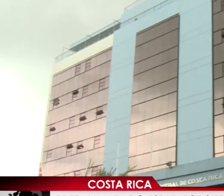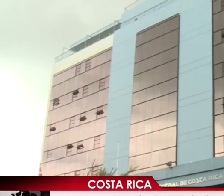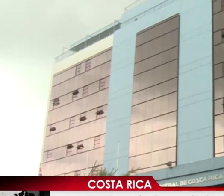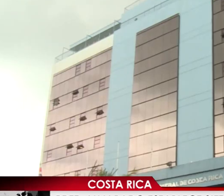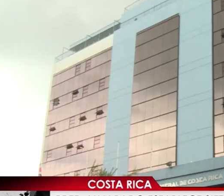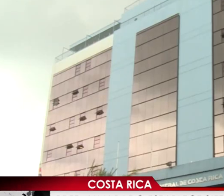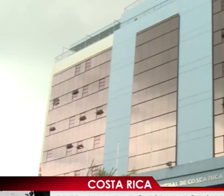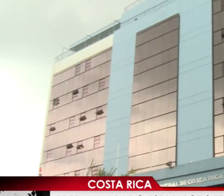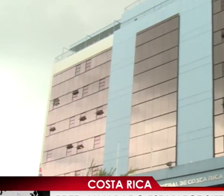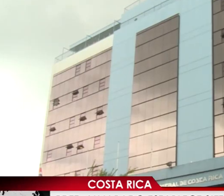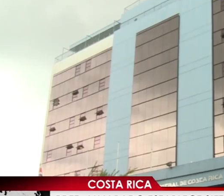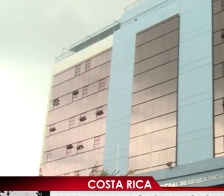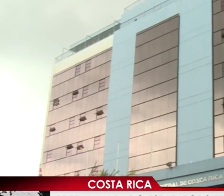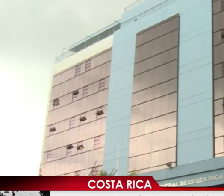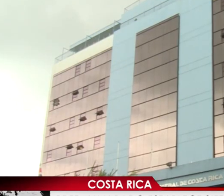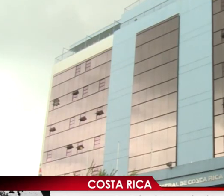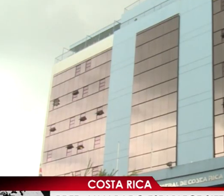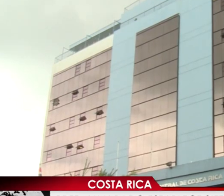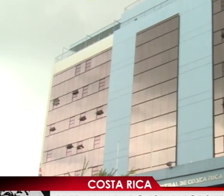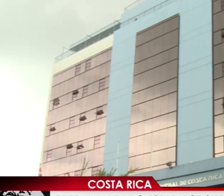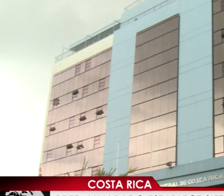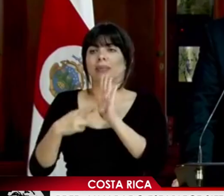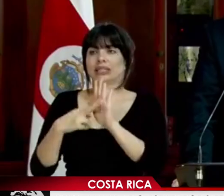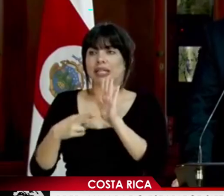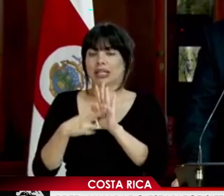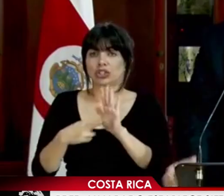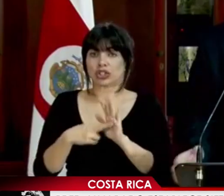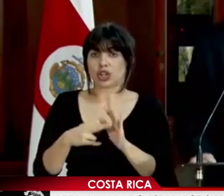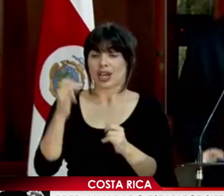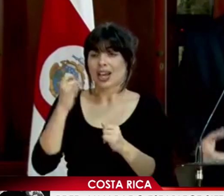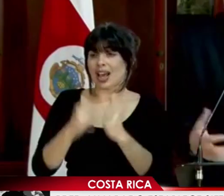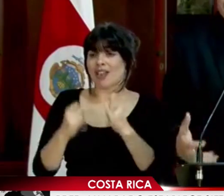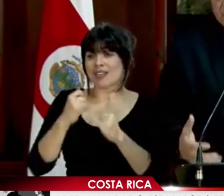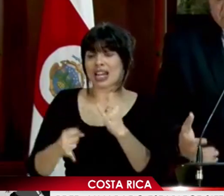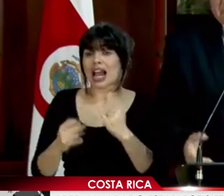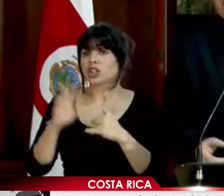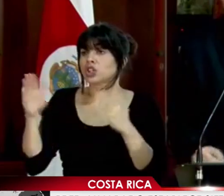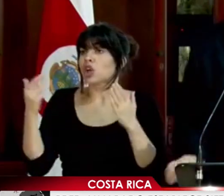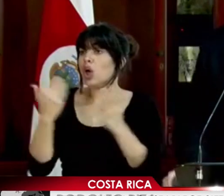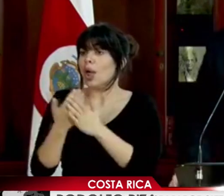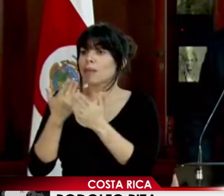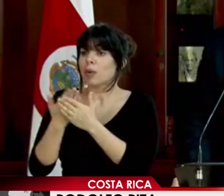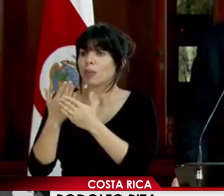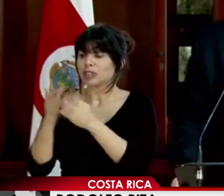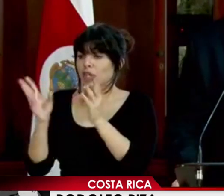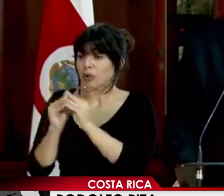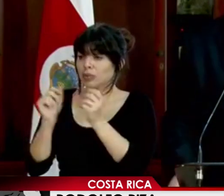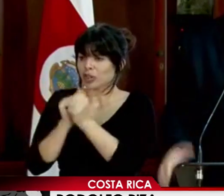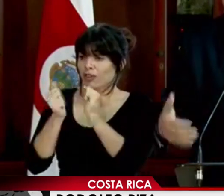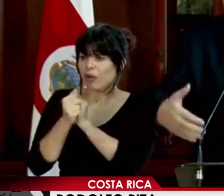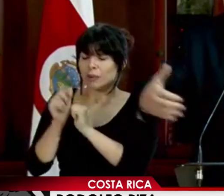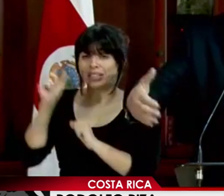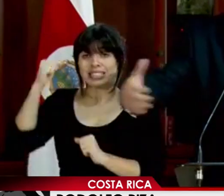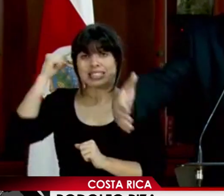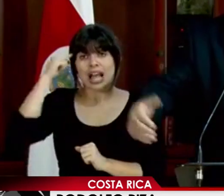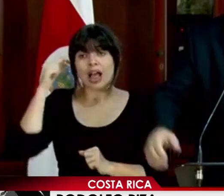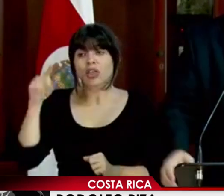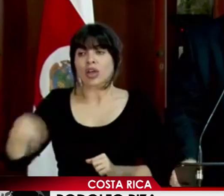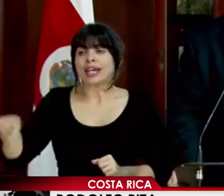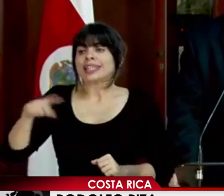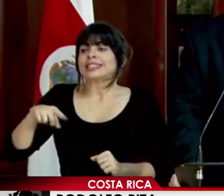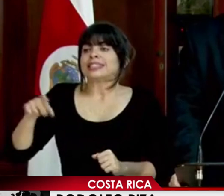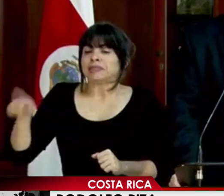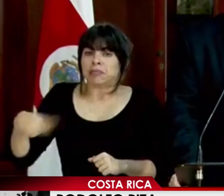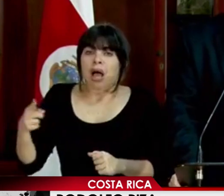sana convivencia, la estabilidad económica, entre otros. En última instancia todas las propuestas de la Comisión de Reforma del Estado se irán